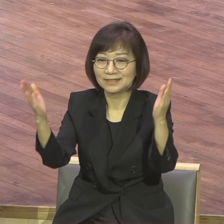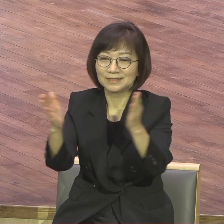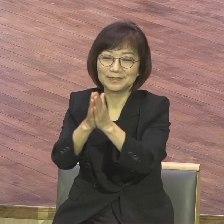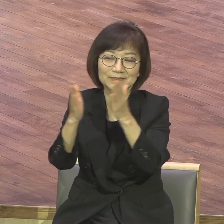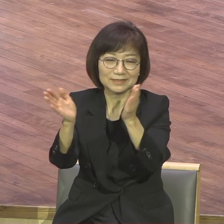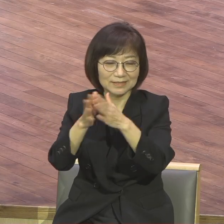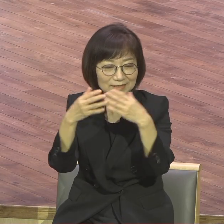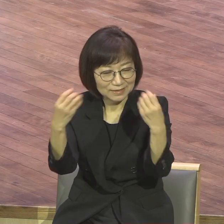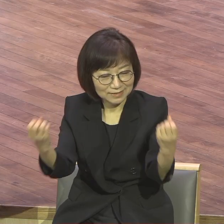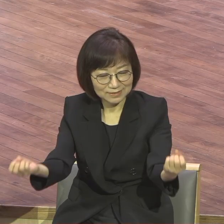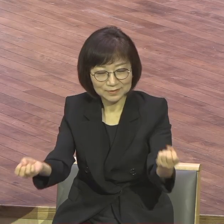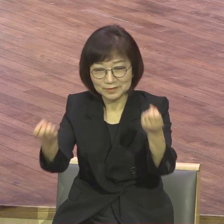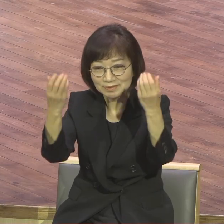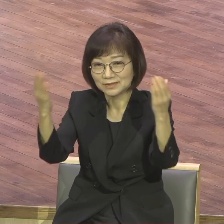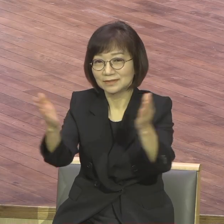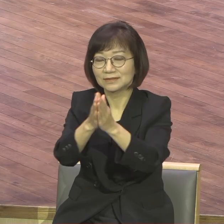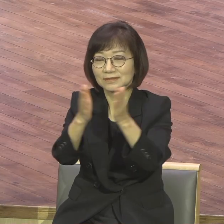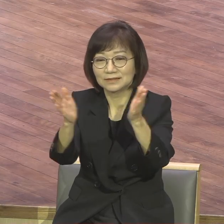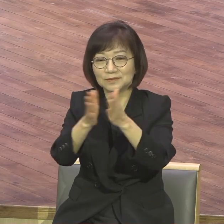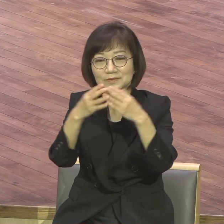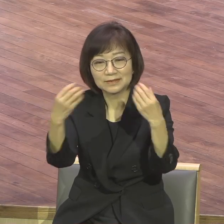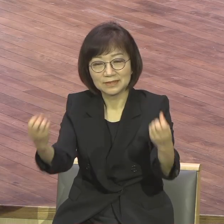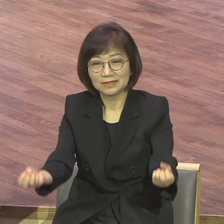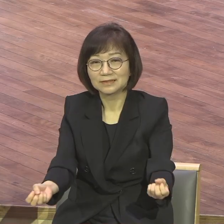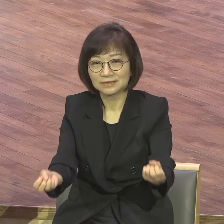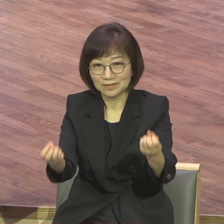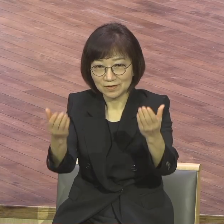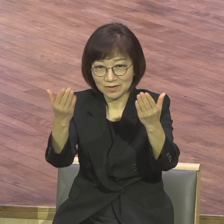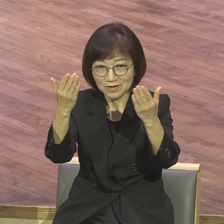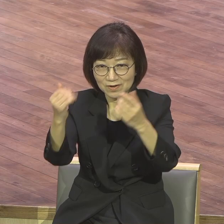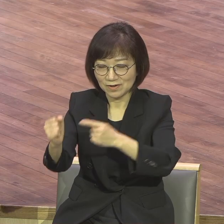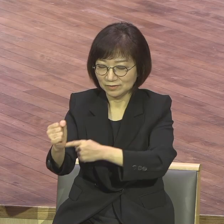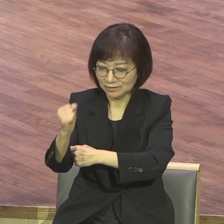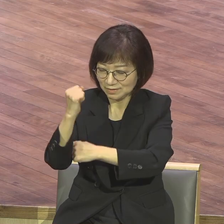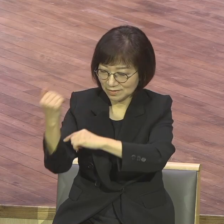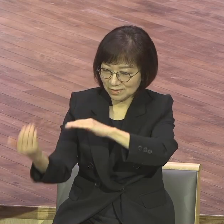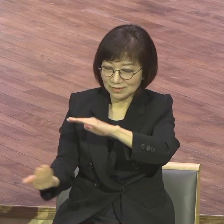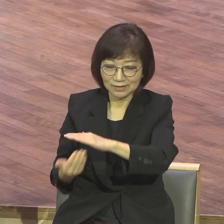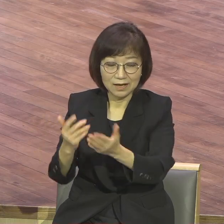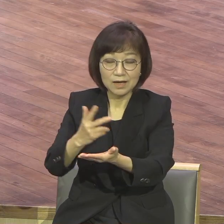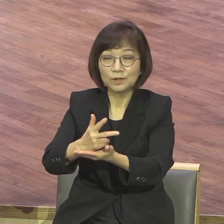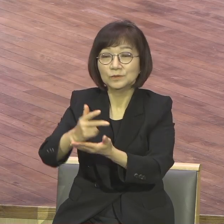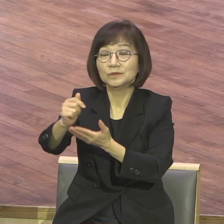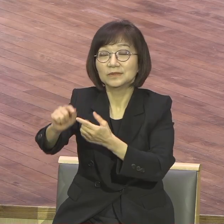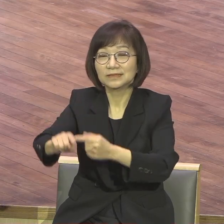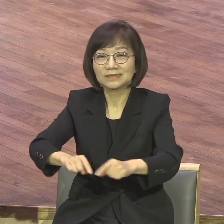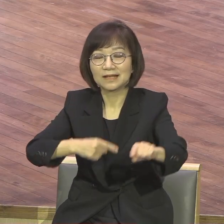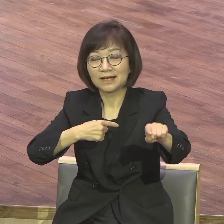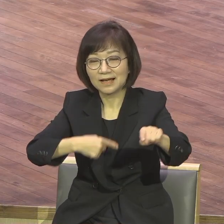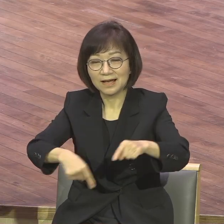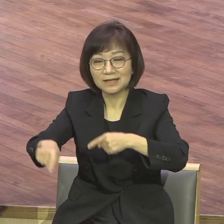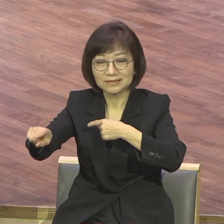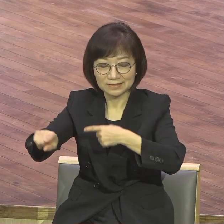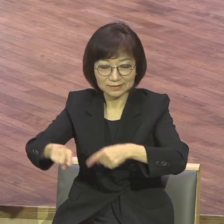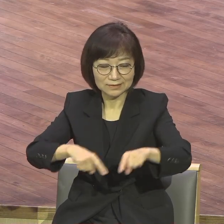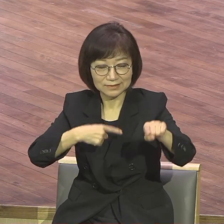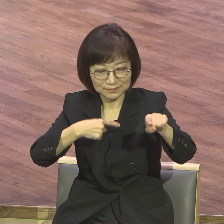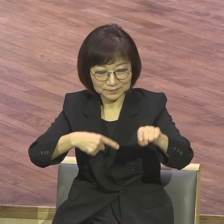할렐루야 할렐루야 전문의 주가 마시리